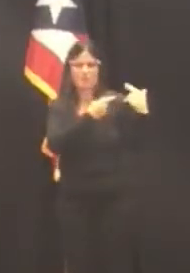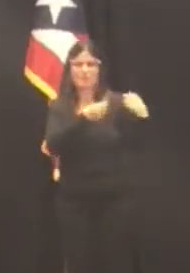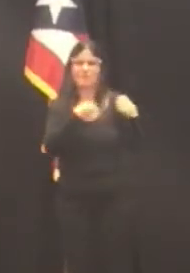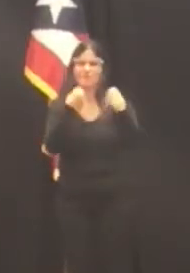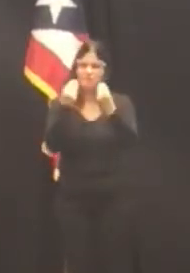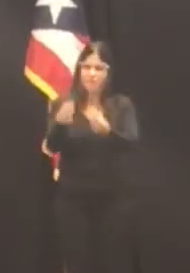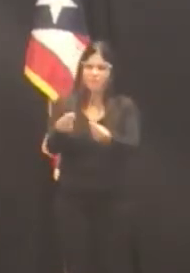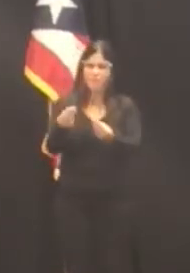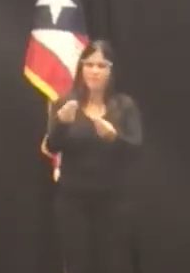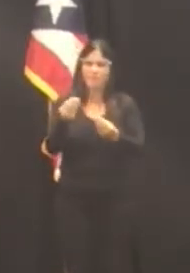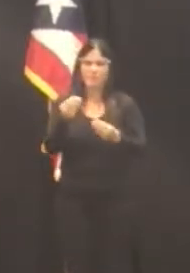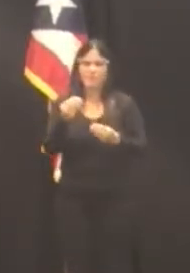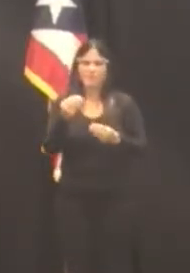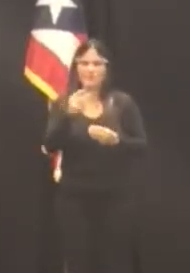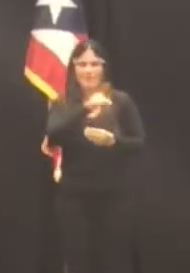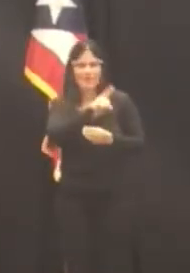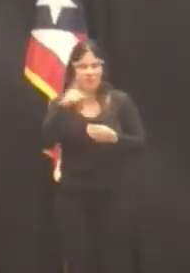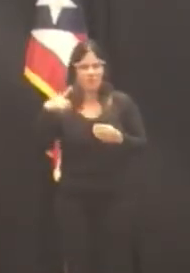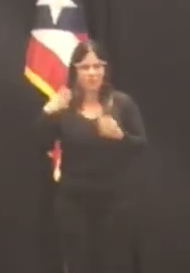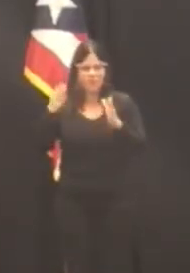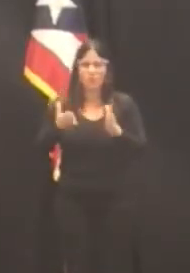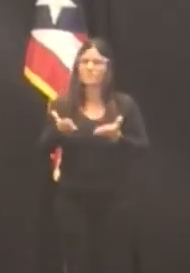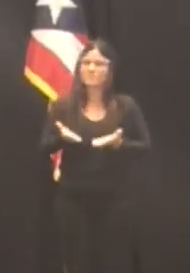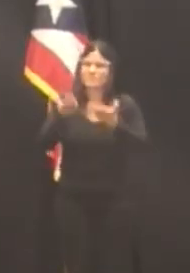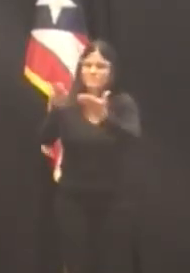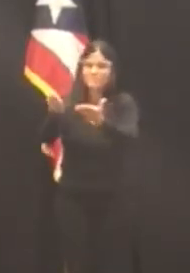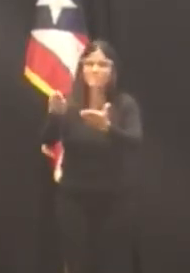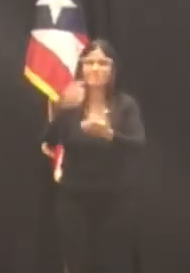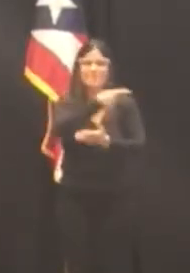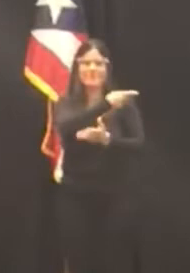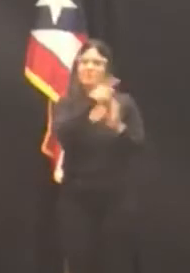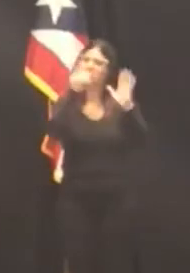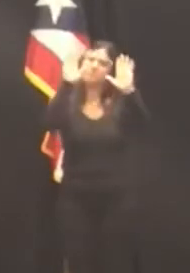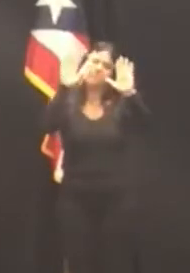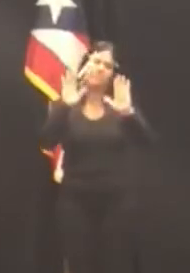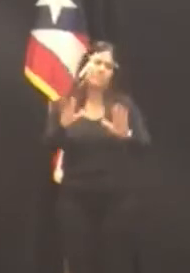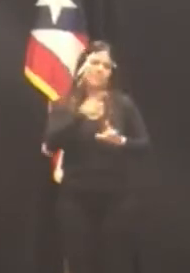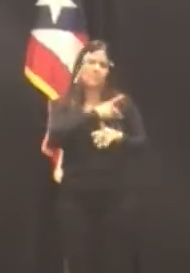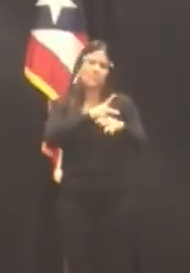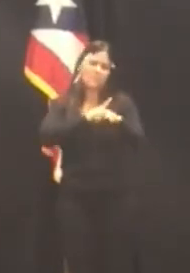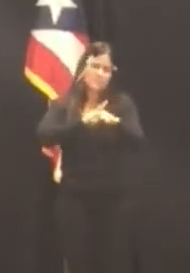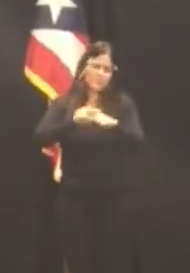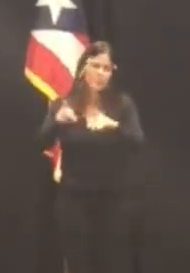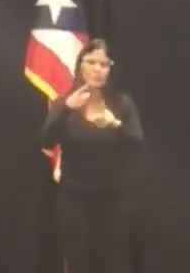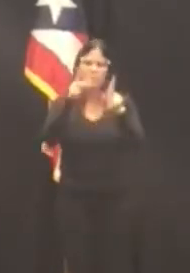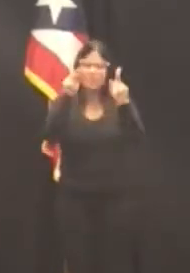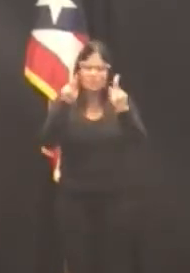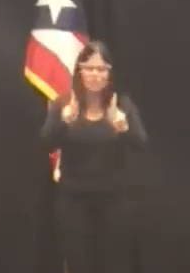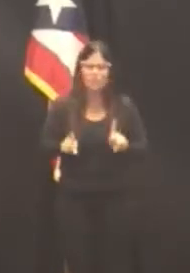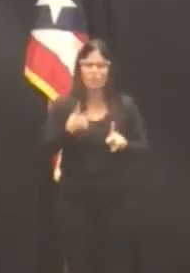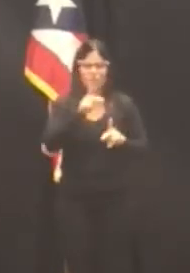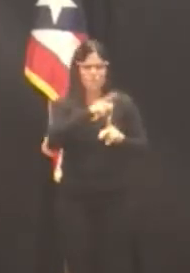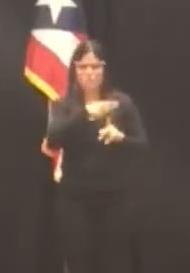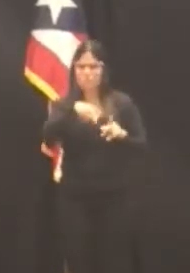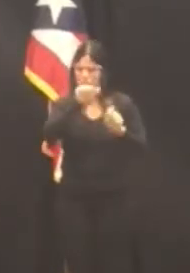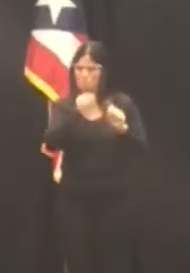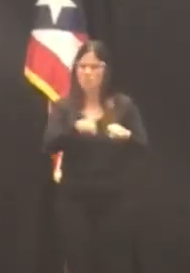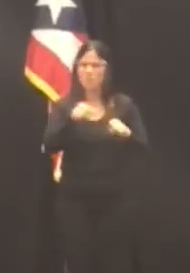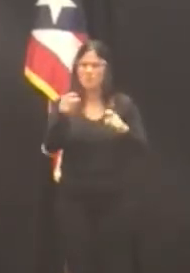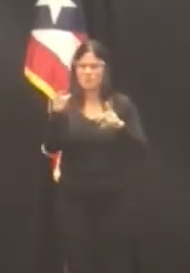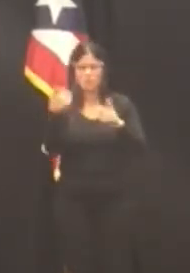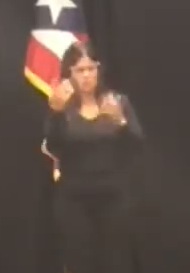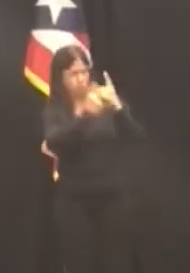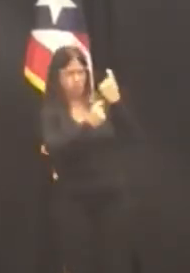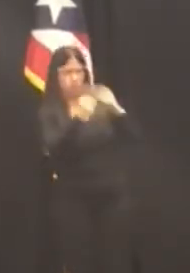Legislativa un extraordinario profesional y ser humano para que sea evaluado de una manera justa y